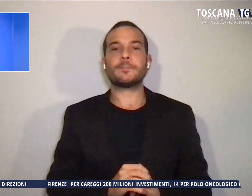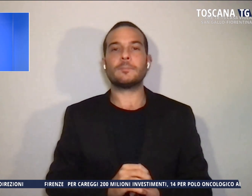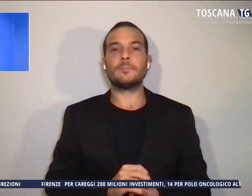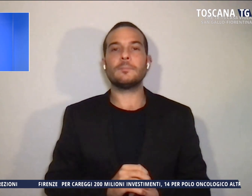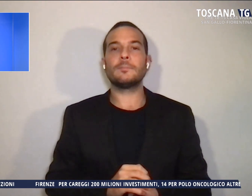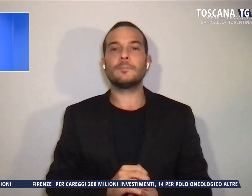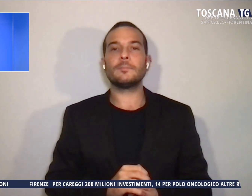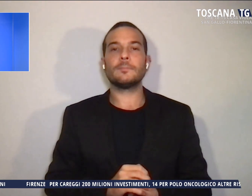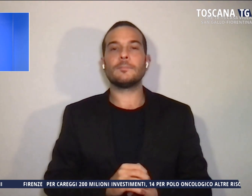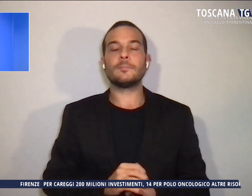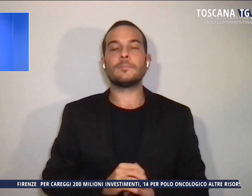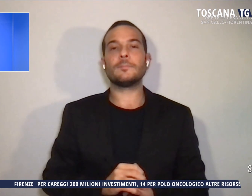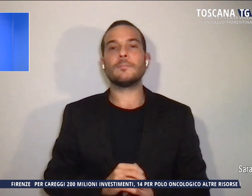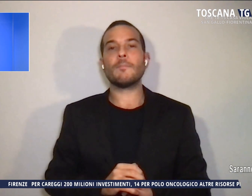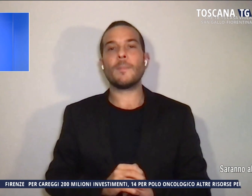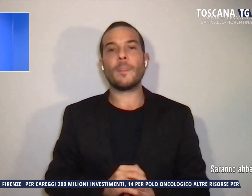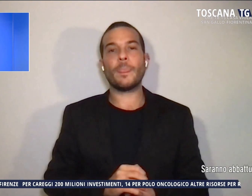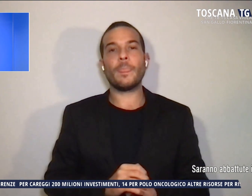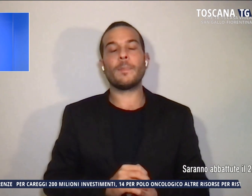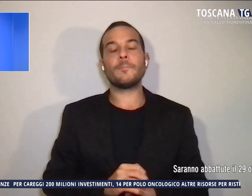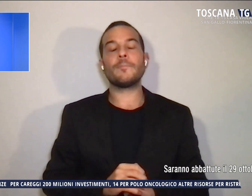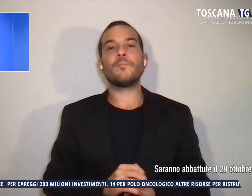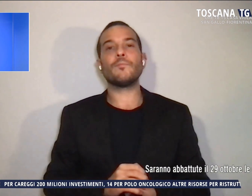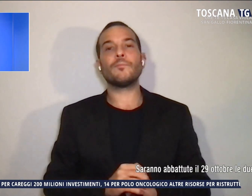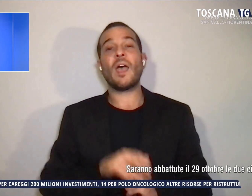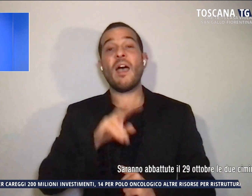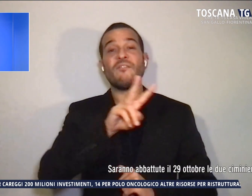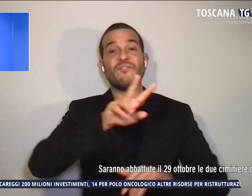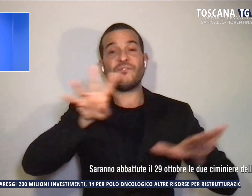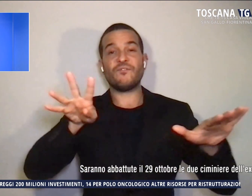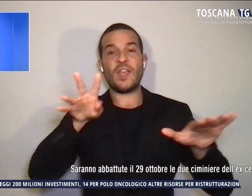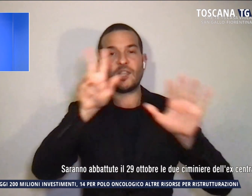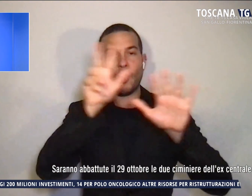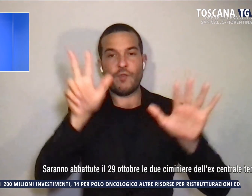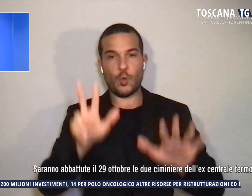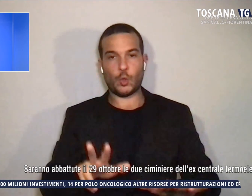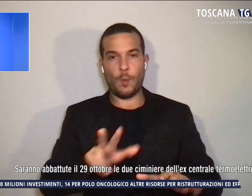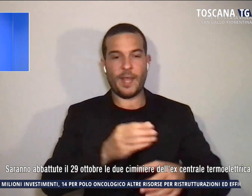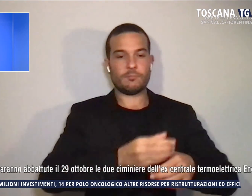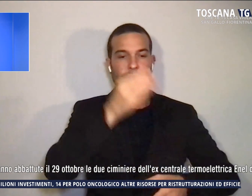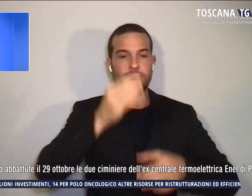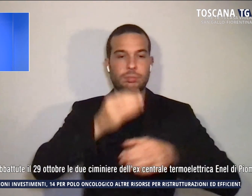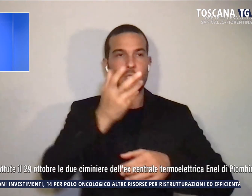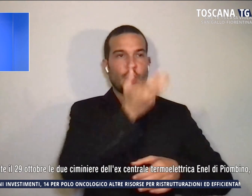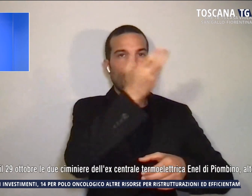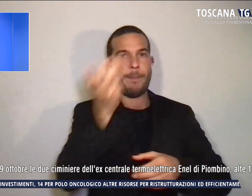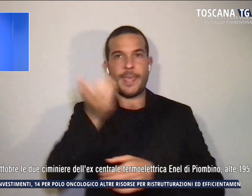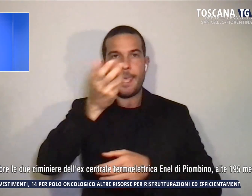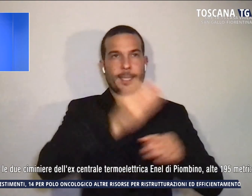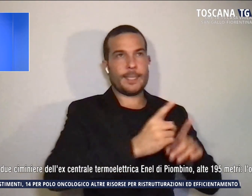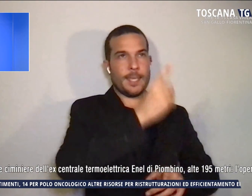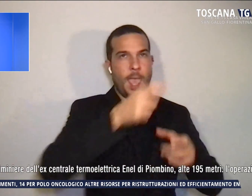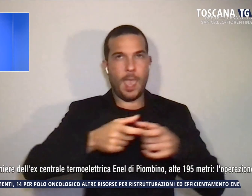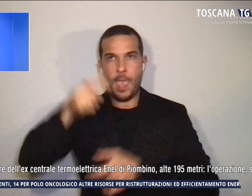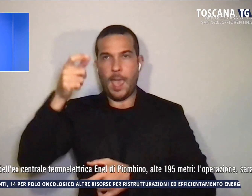Saranno abbattute il 29 ottobre le due ciminiere dell'ex centrale termoelettrica